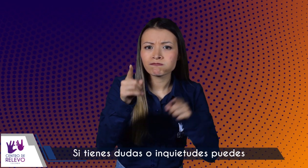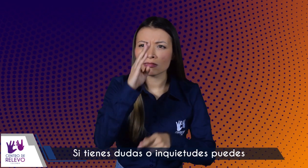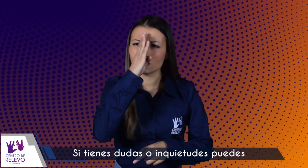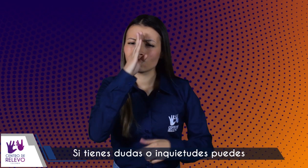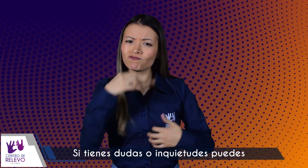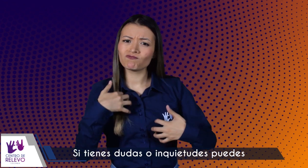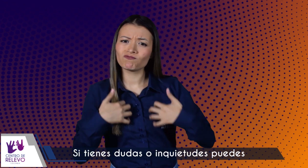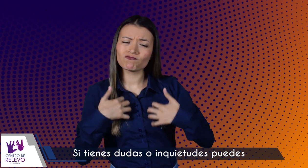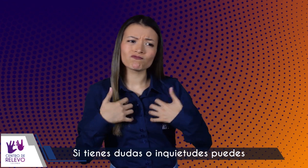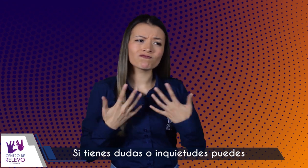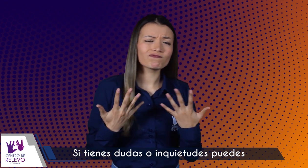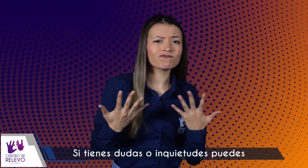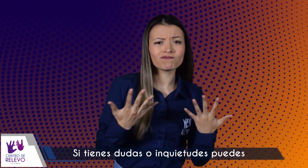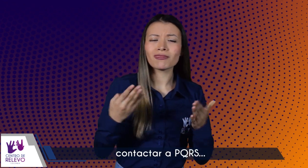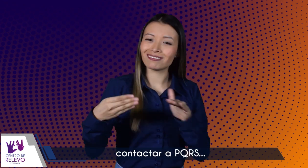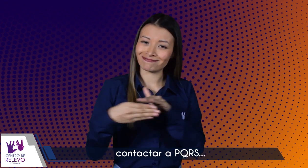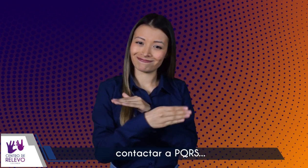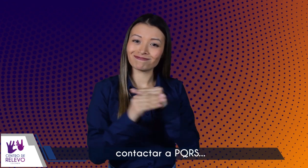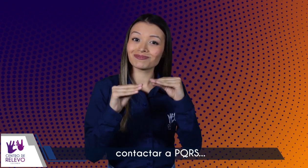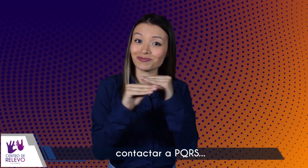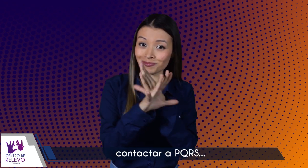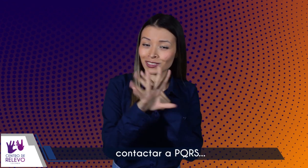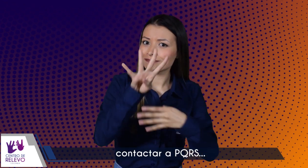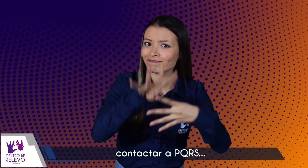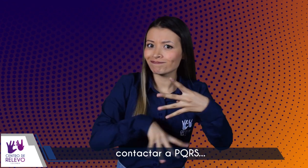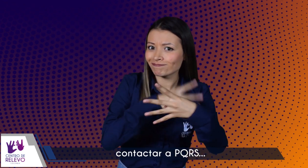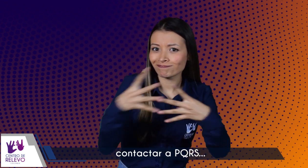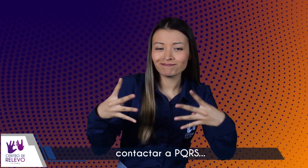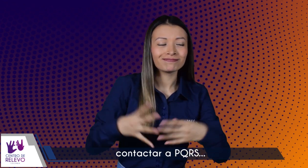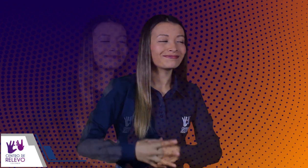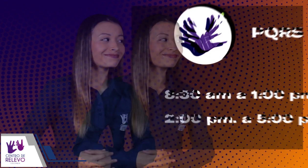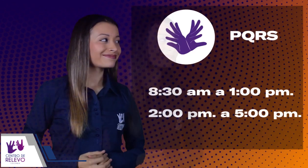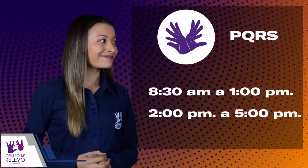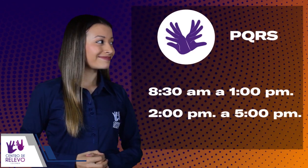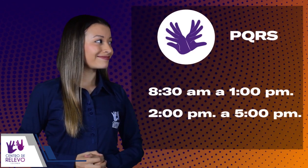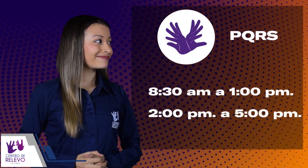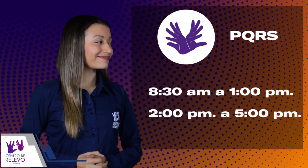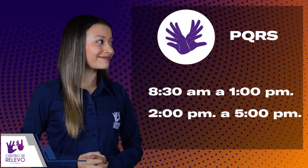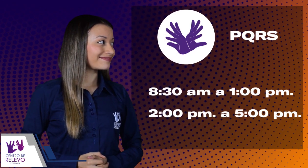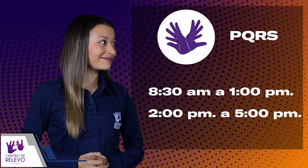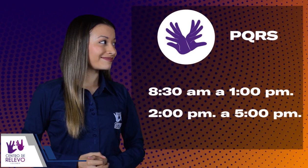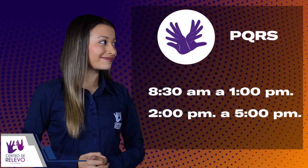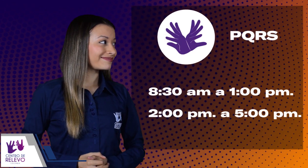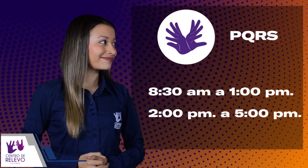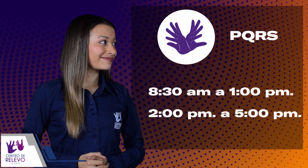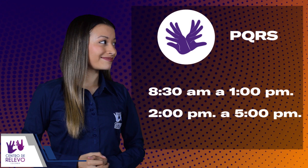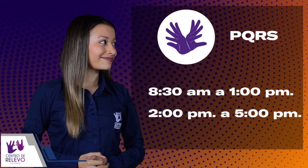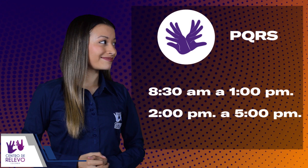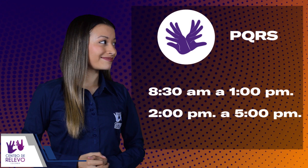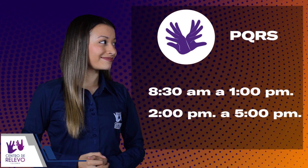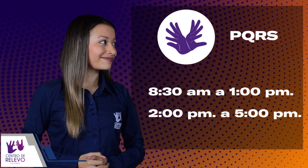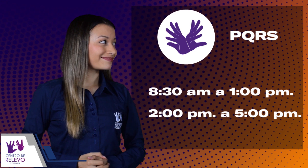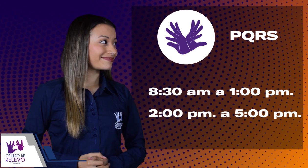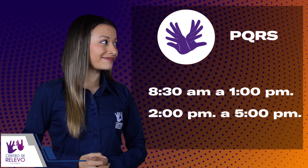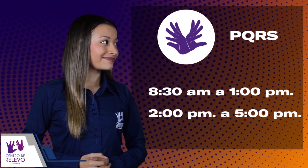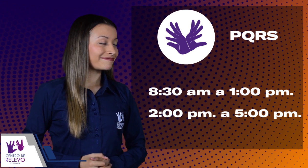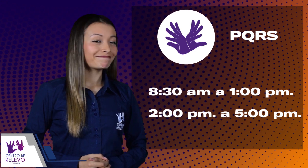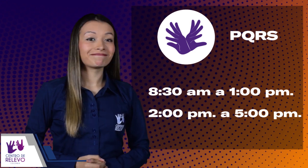Si tienes dudas o inquietudes, puedes contactar a PQRS de 8 y 30 de la mañana a 1 de la tarde y de 2 a